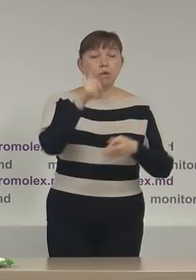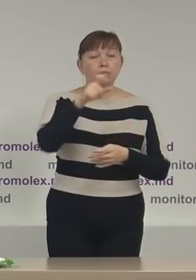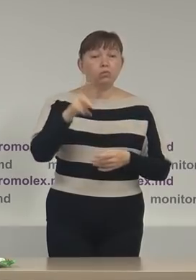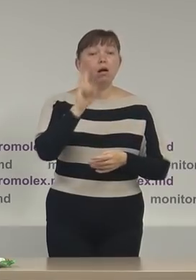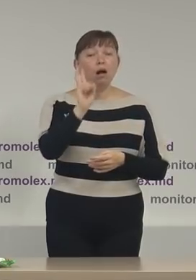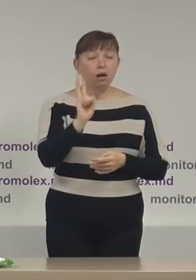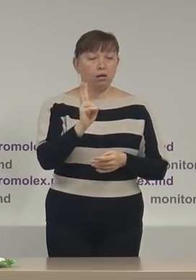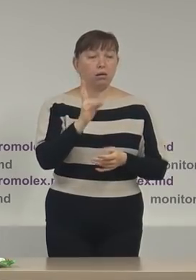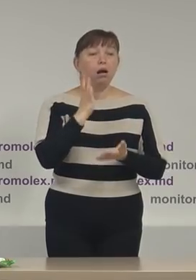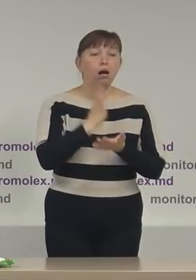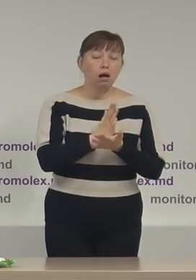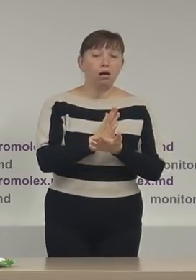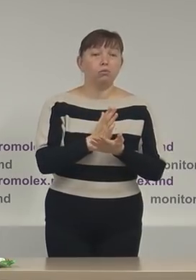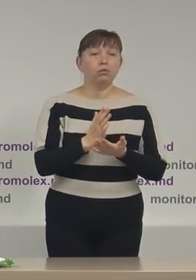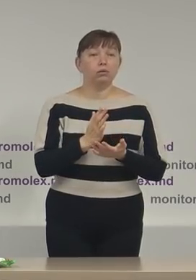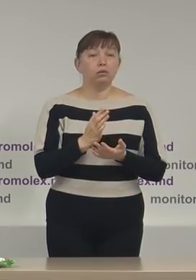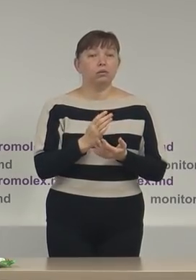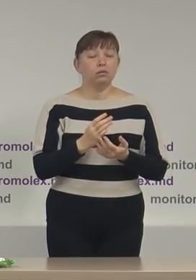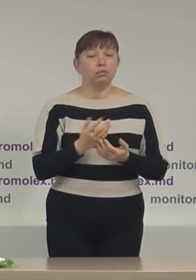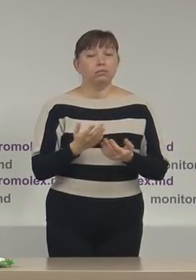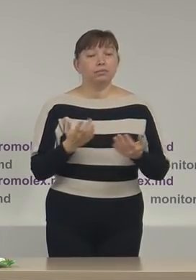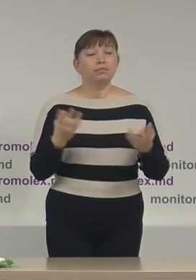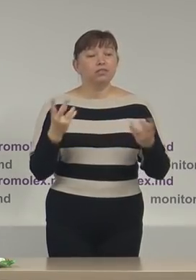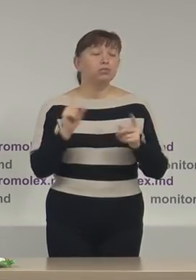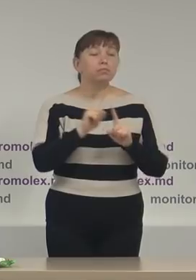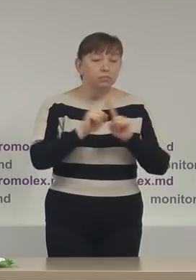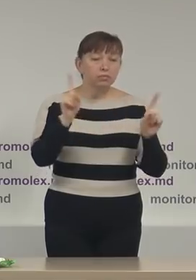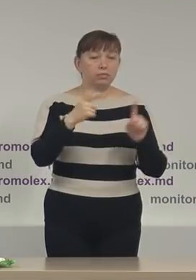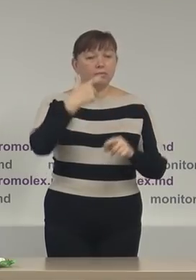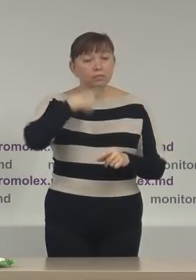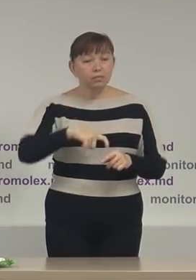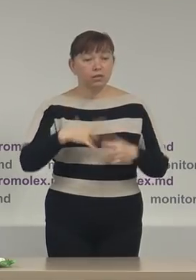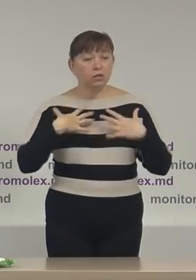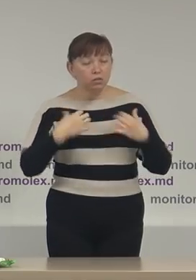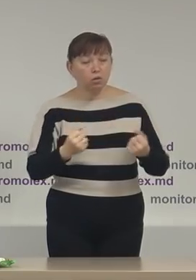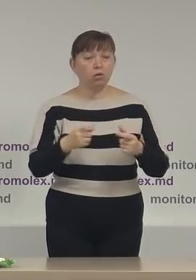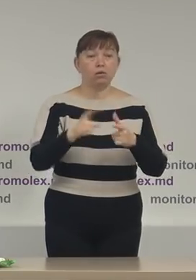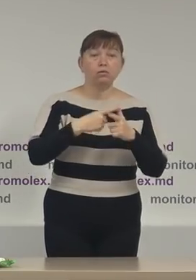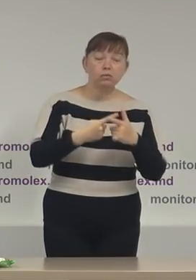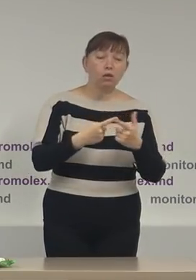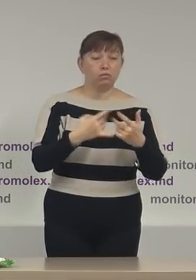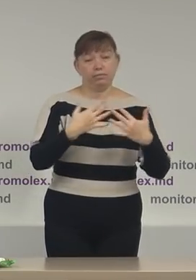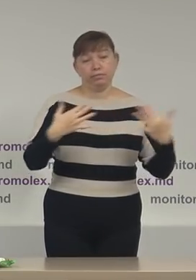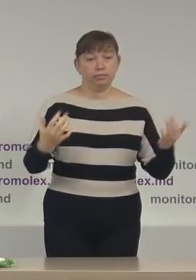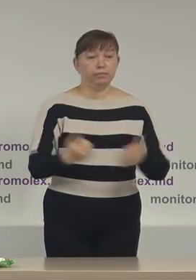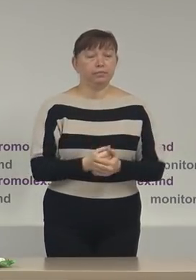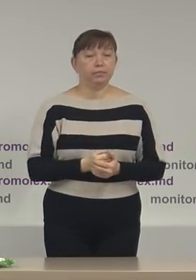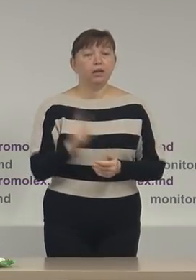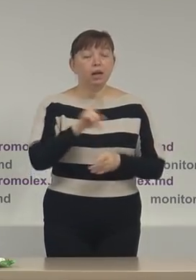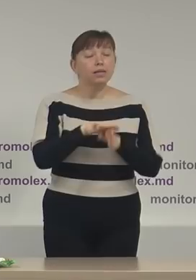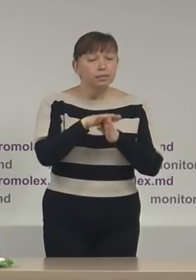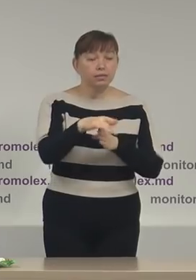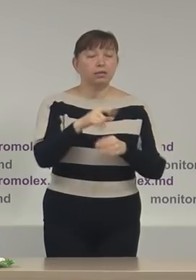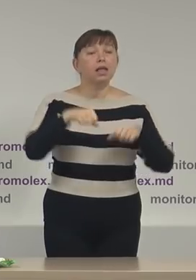nevoie de aspecte sau necesități speciale pentru a-și exercita dreptul de vot în